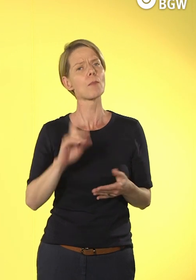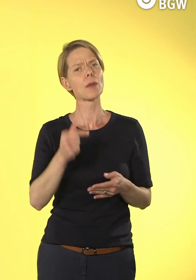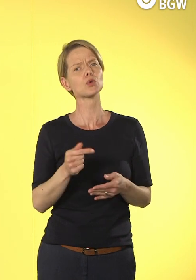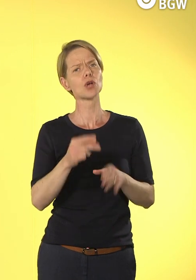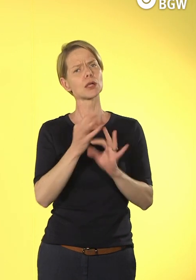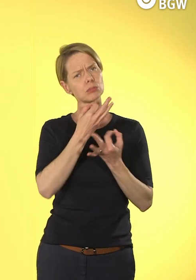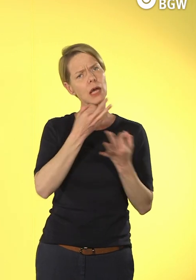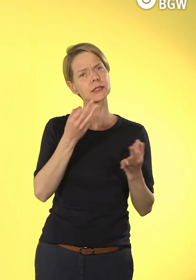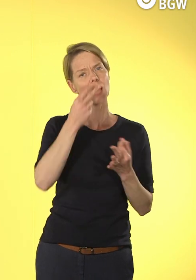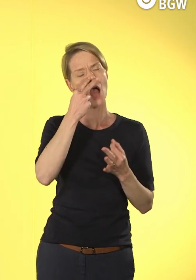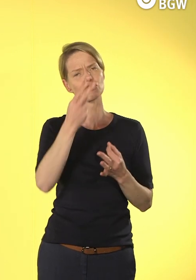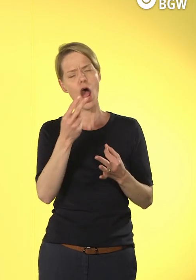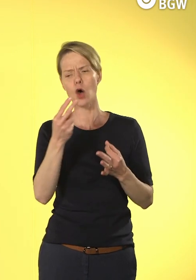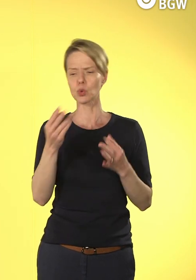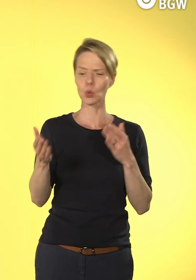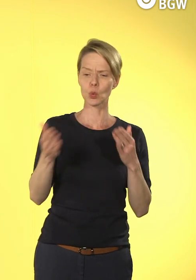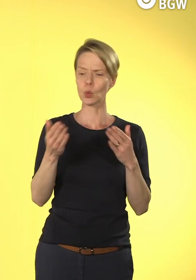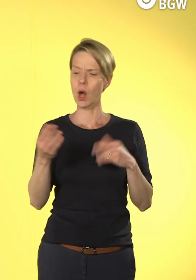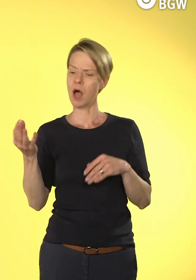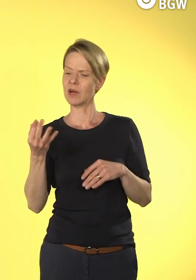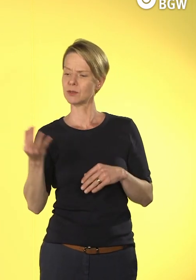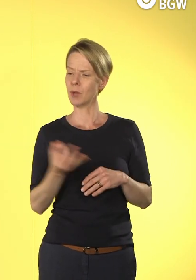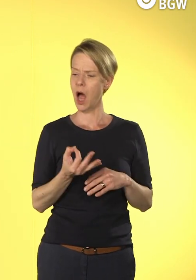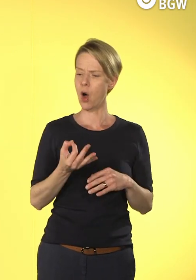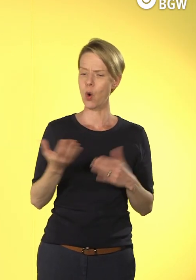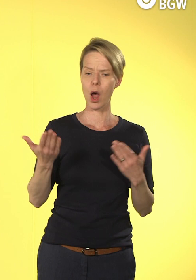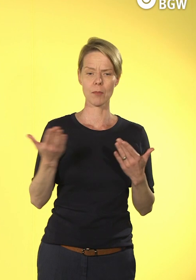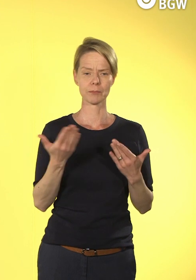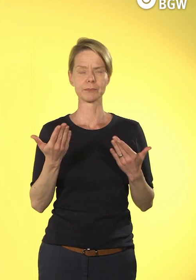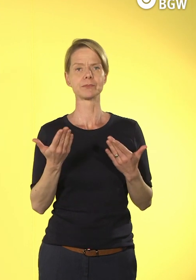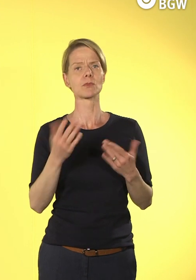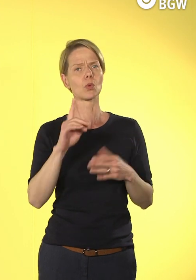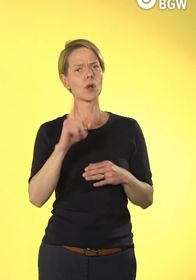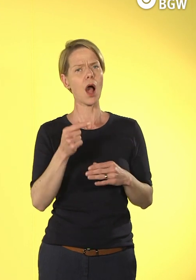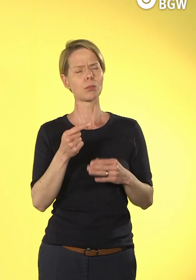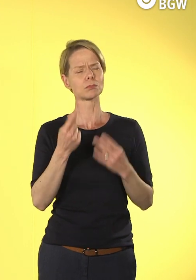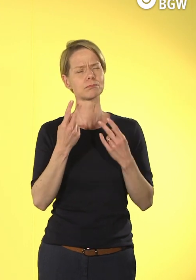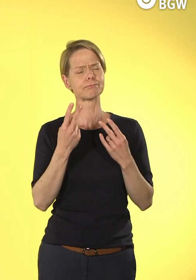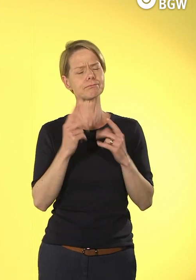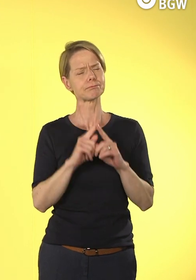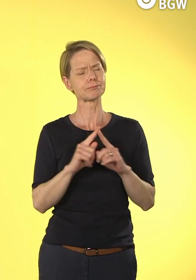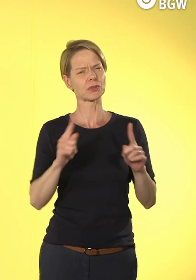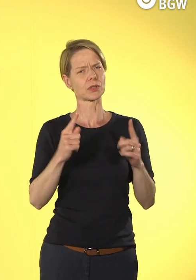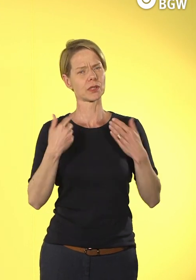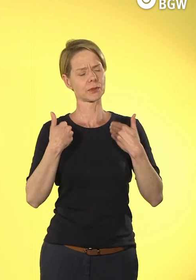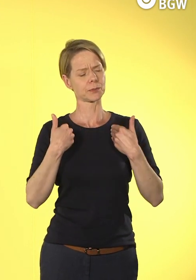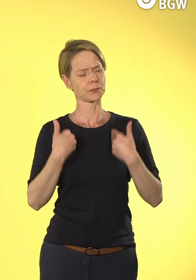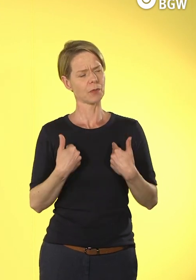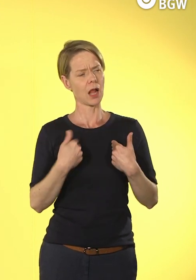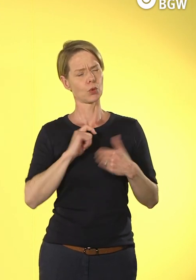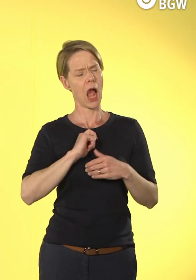ein Feld, in dem sieht man schon relativ gut, was am Mindset auch wichtig ist für das Thema Digitalisierung.